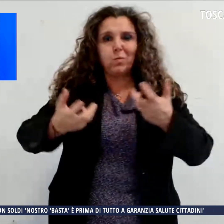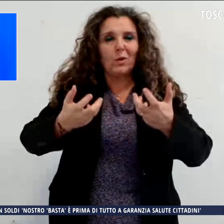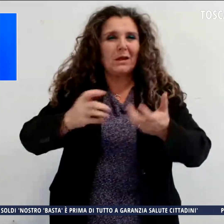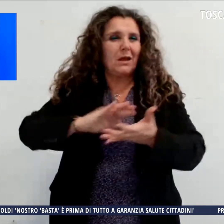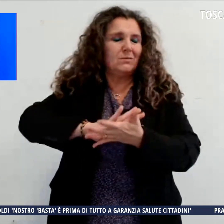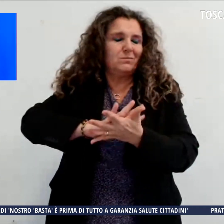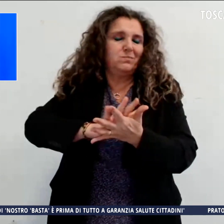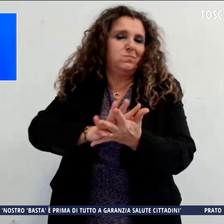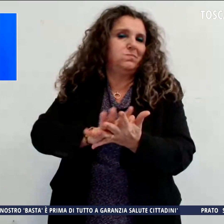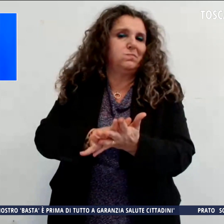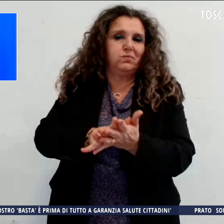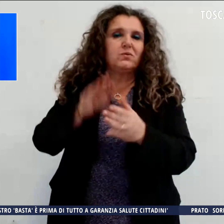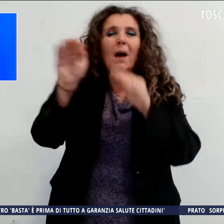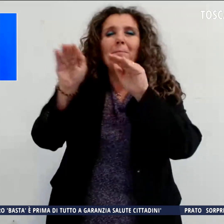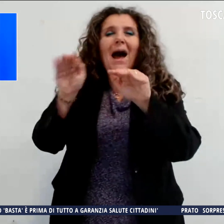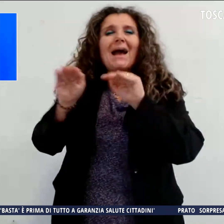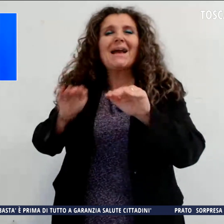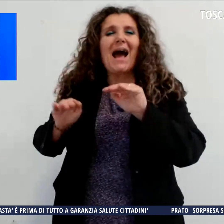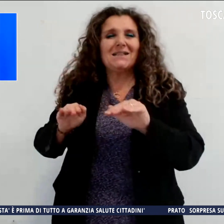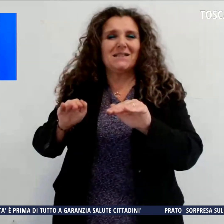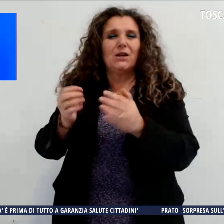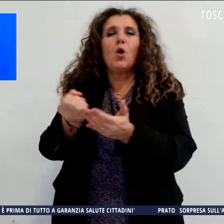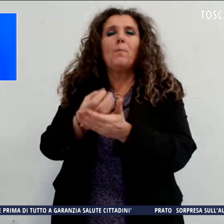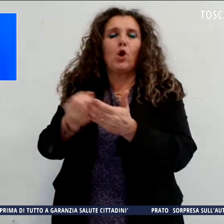magazzino del prodotto finito.